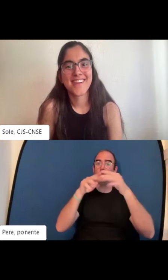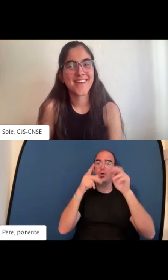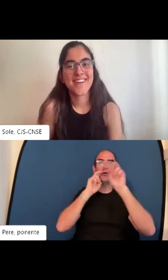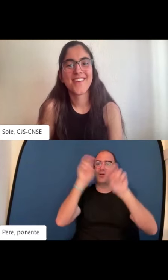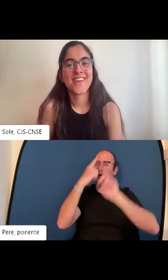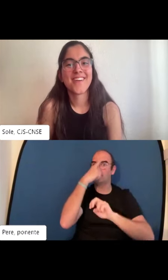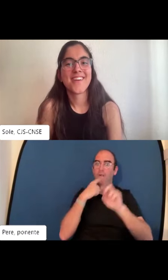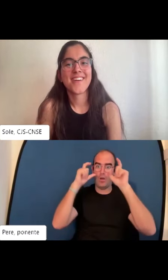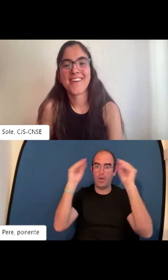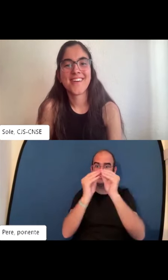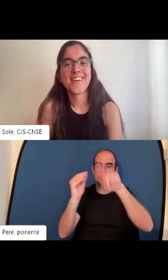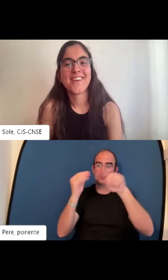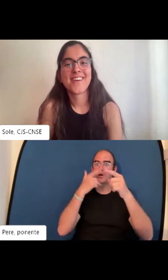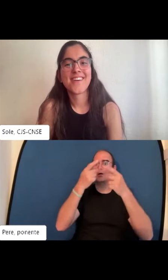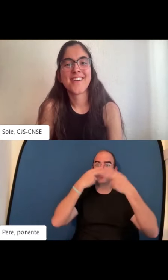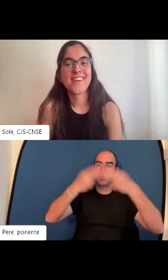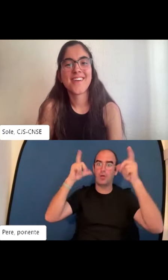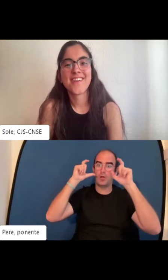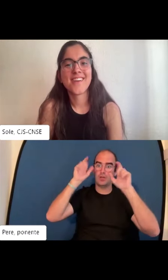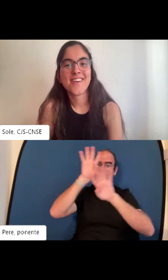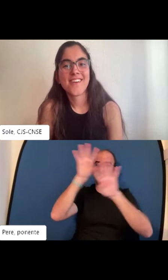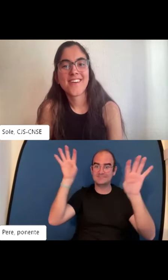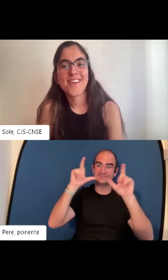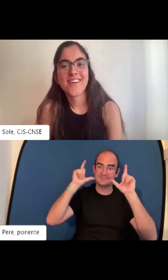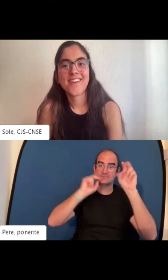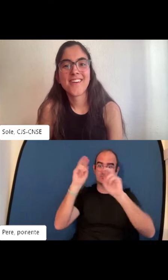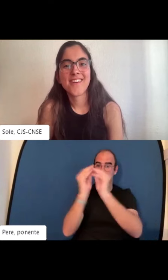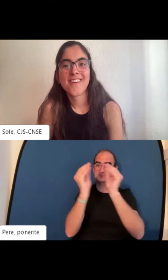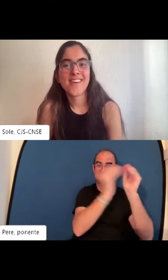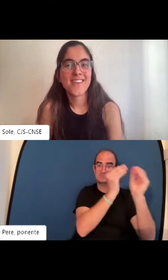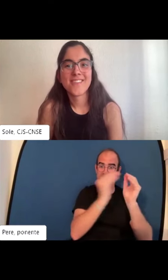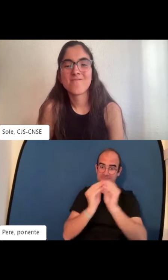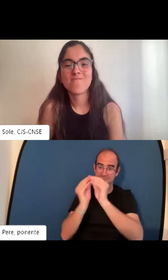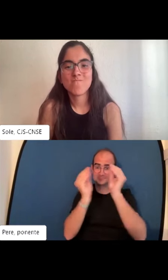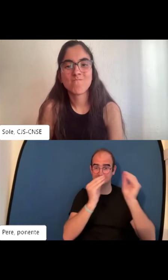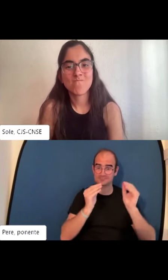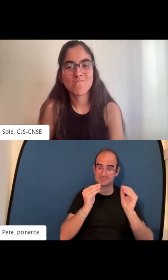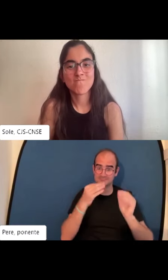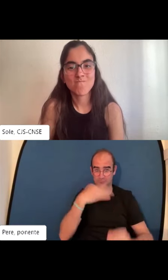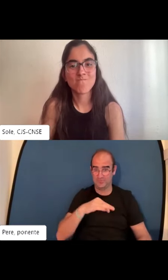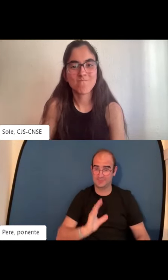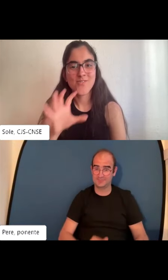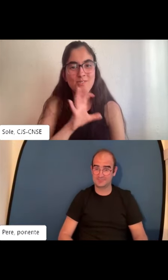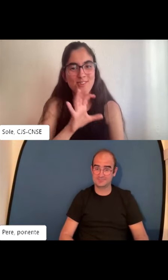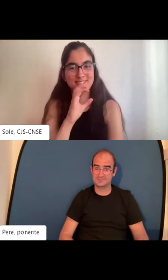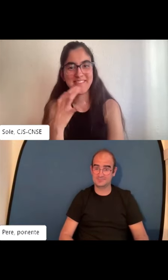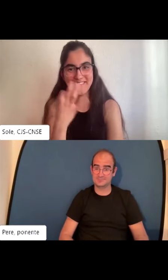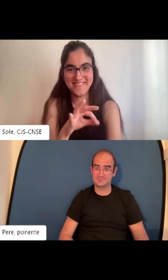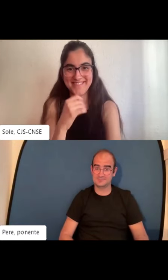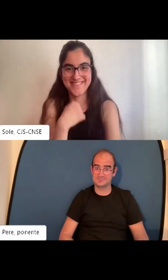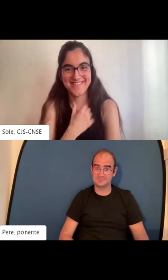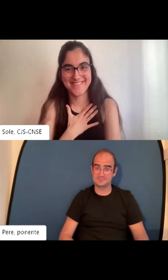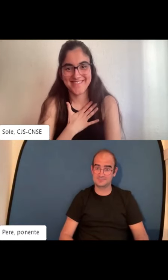Sol le ha dicho que está en un grupo en la CJS o aparece una foto te